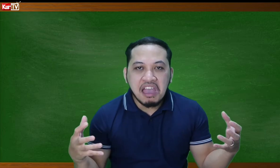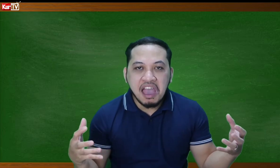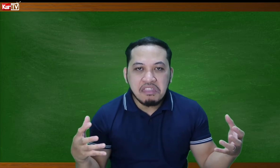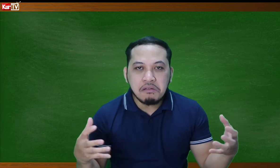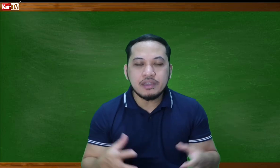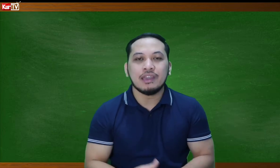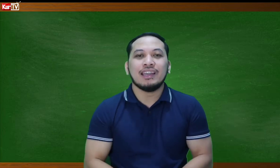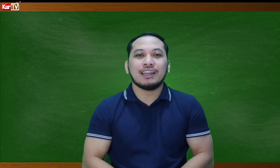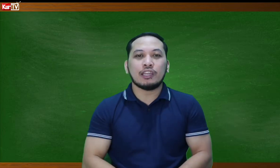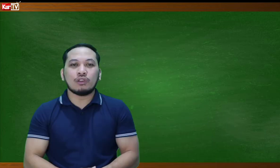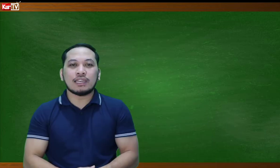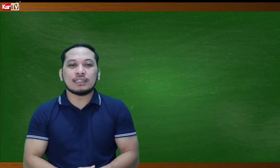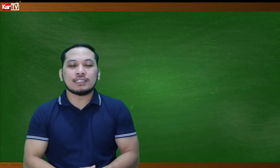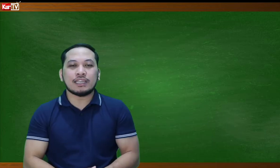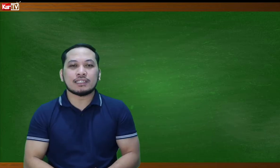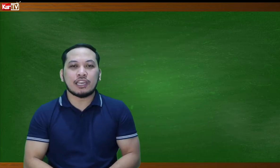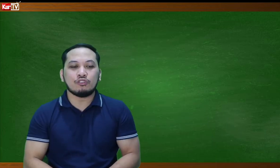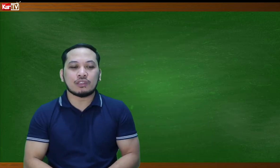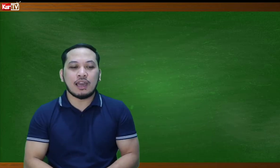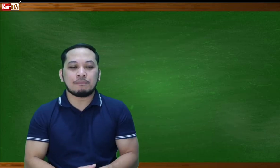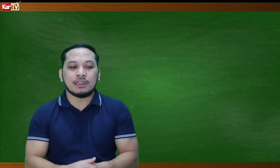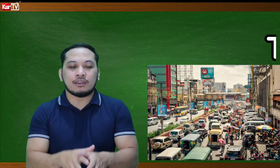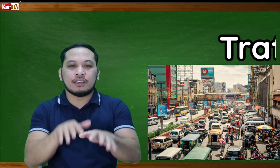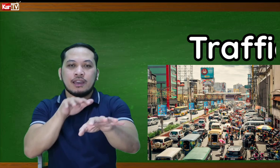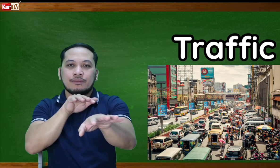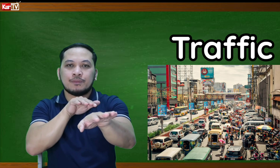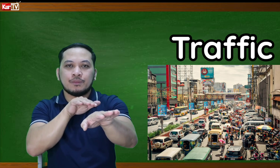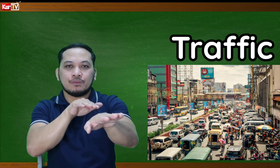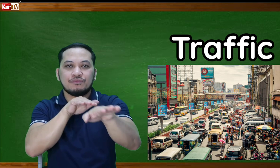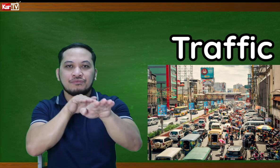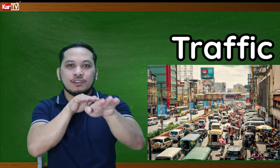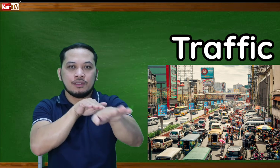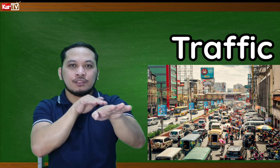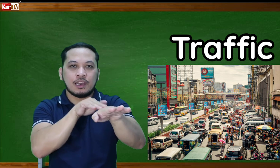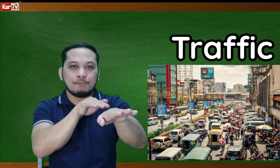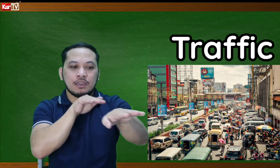lahat. Uy! Ganito lang natin siya isasign yung traffic. Ayan. Traffic.